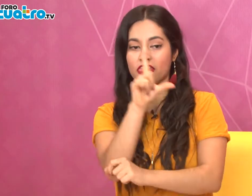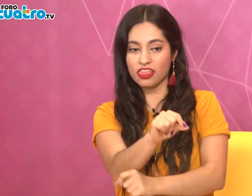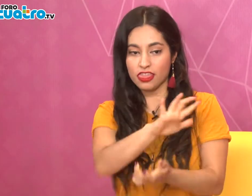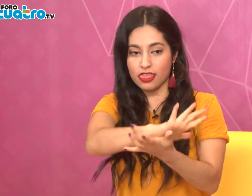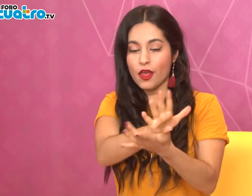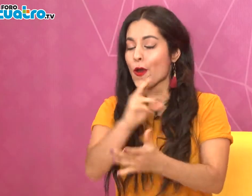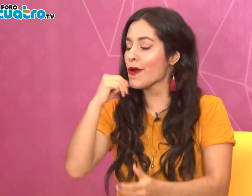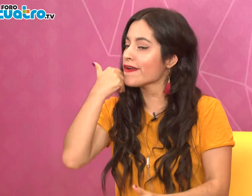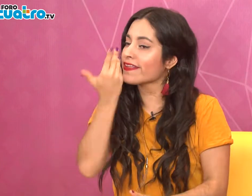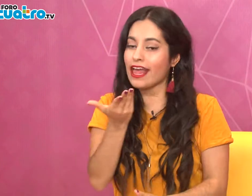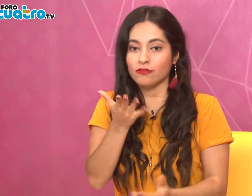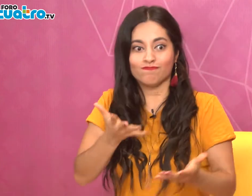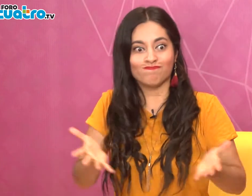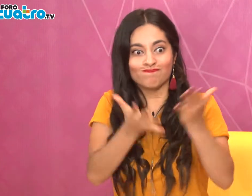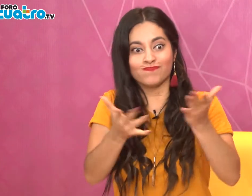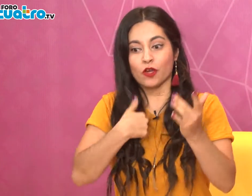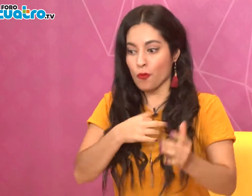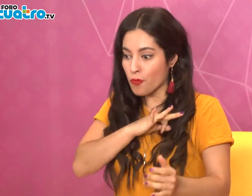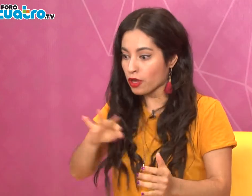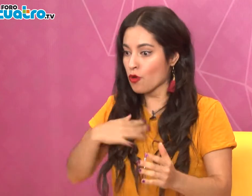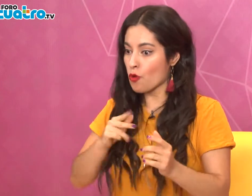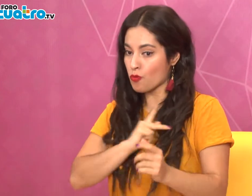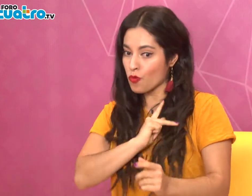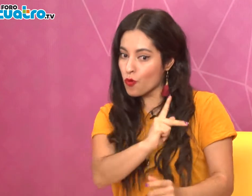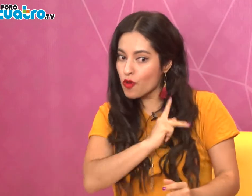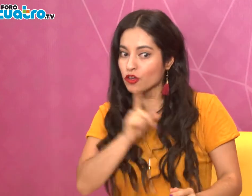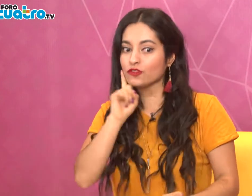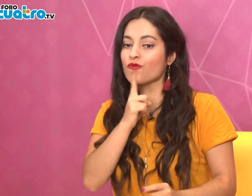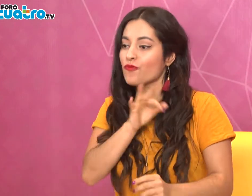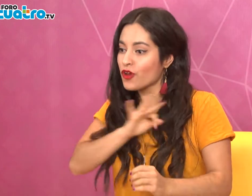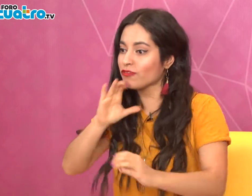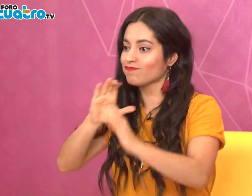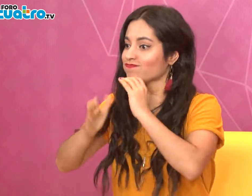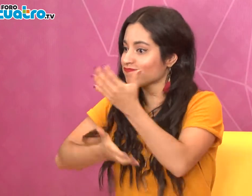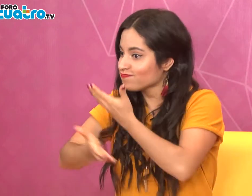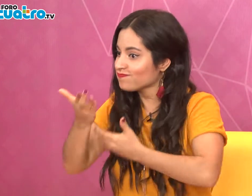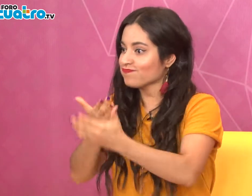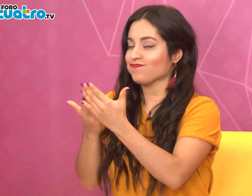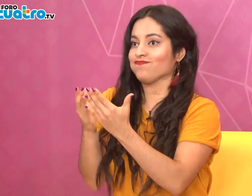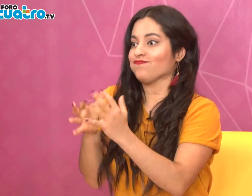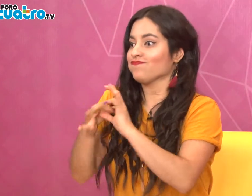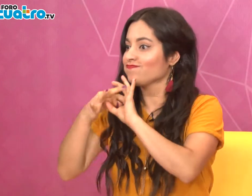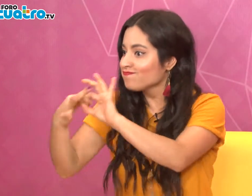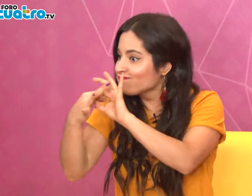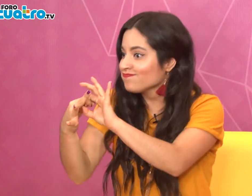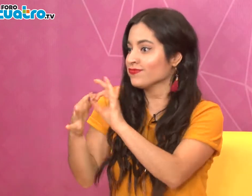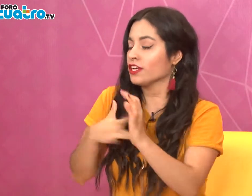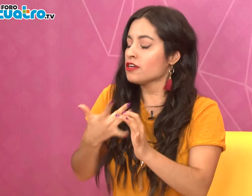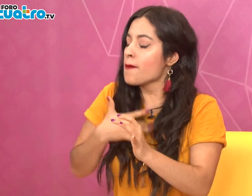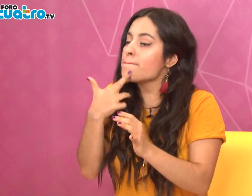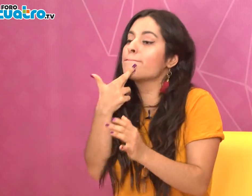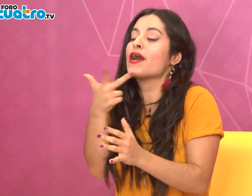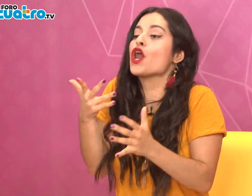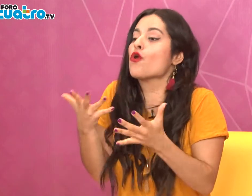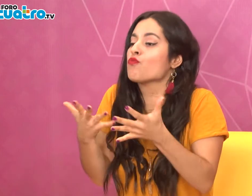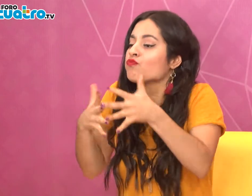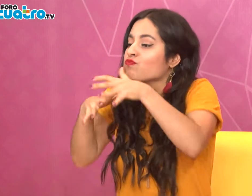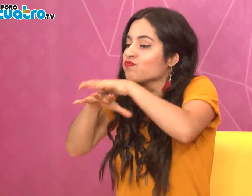con las personas sordas y quitando las barreras de discriminación y falta de inclusión que hay en la sociedad. La verdad